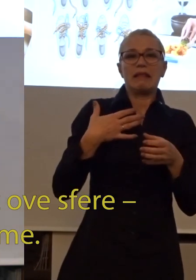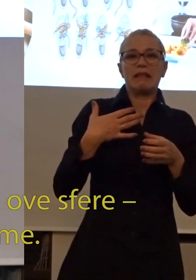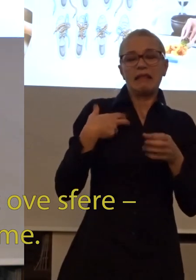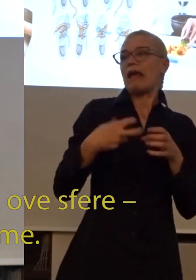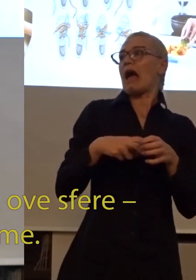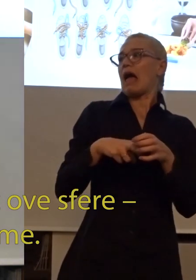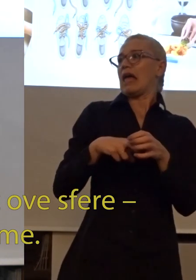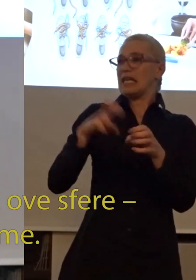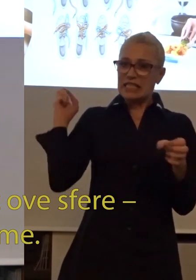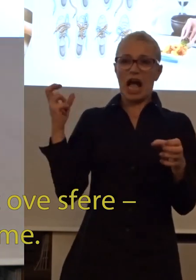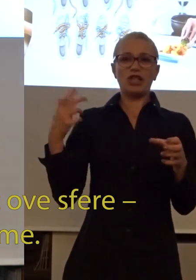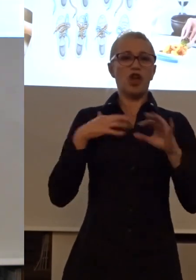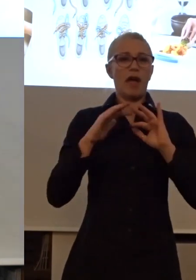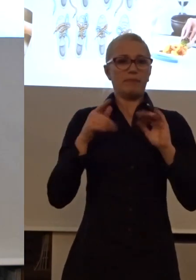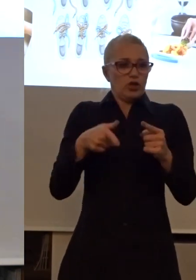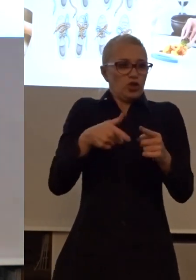svere. Prosto krajnje vreme